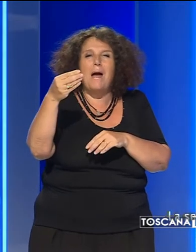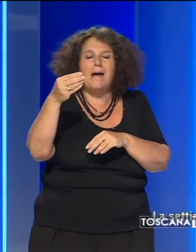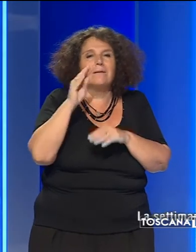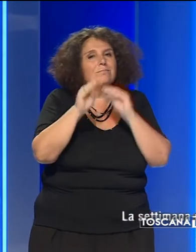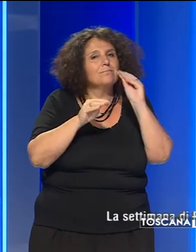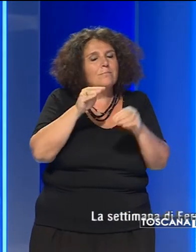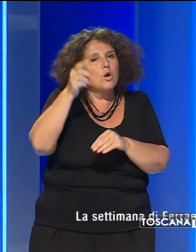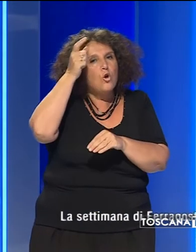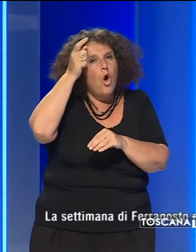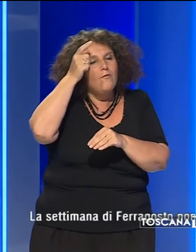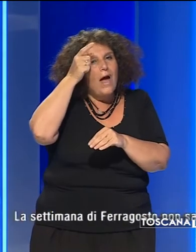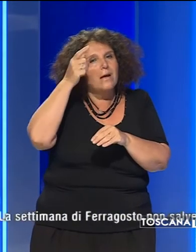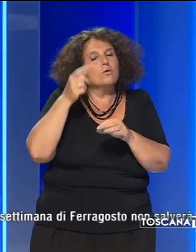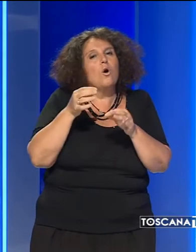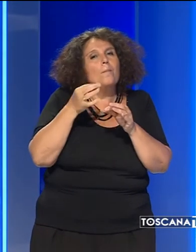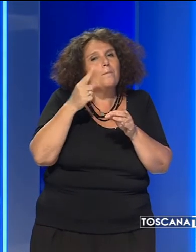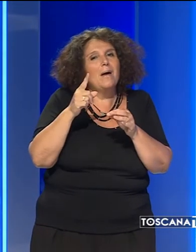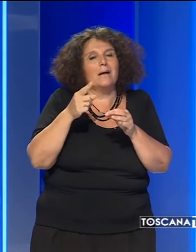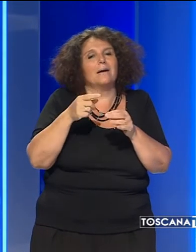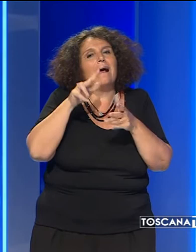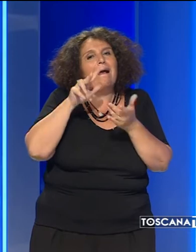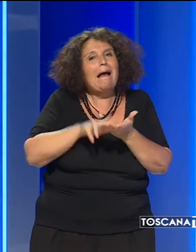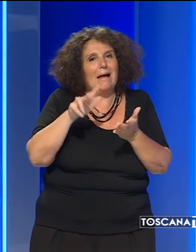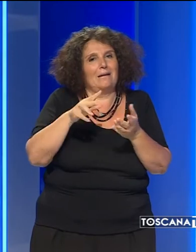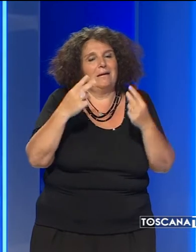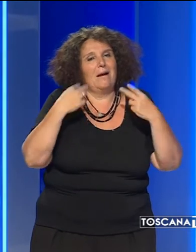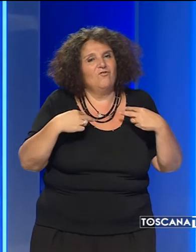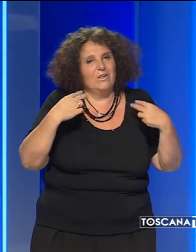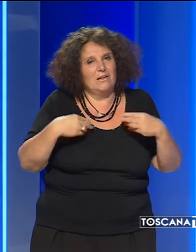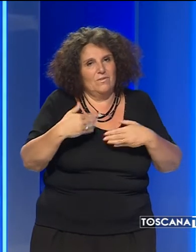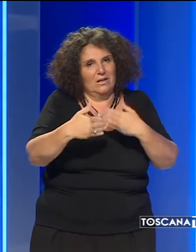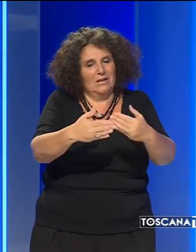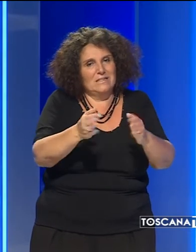Governo misure per garantire la sopravvivenza del settore.